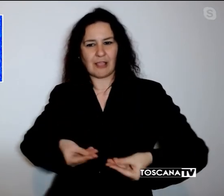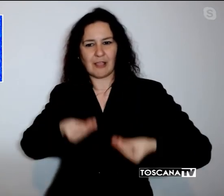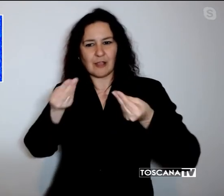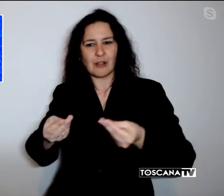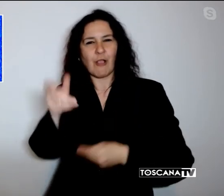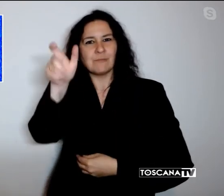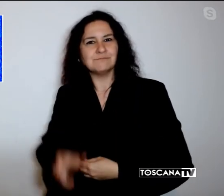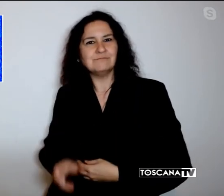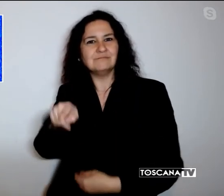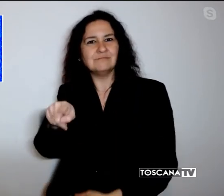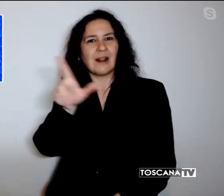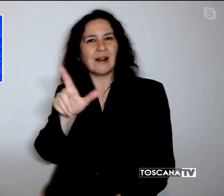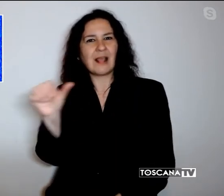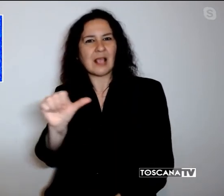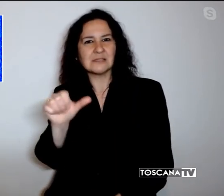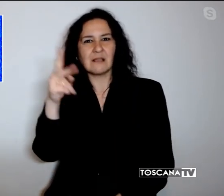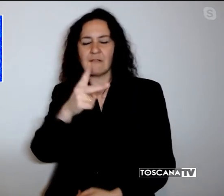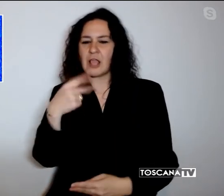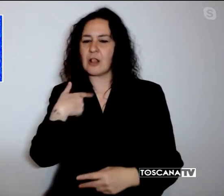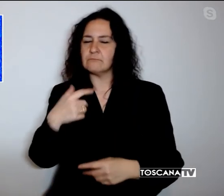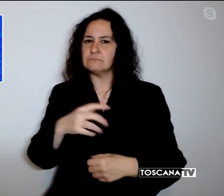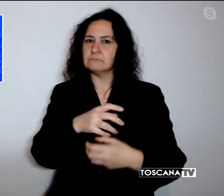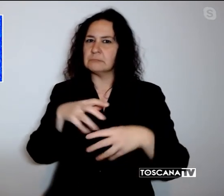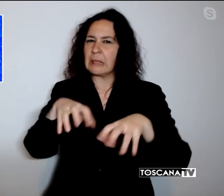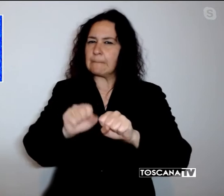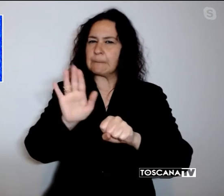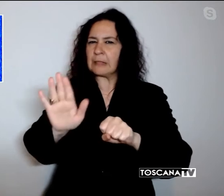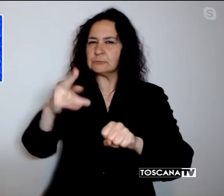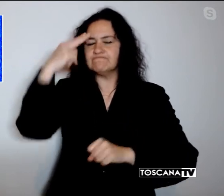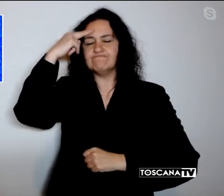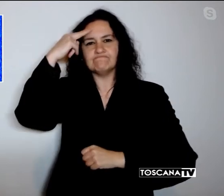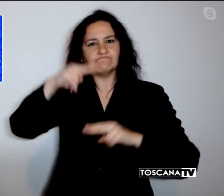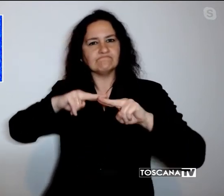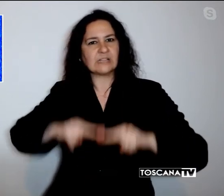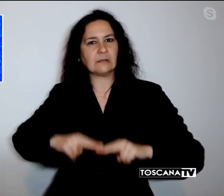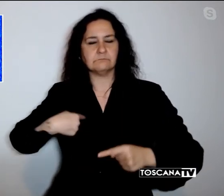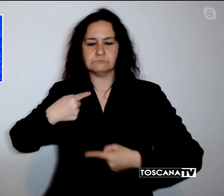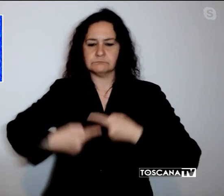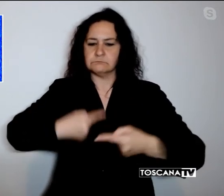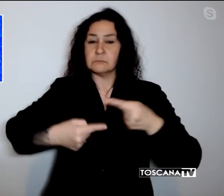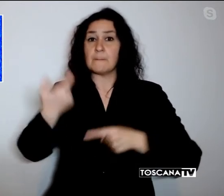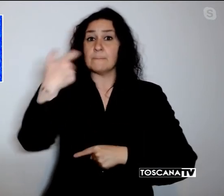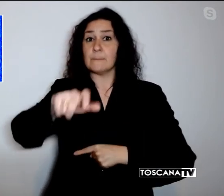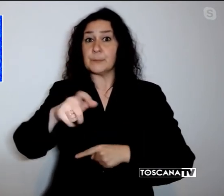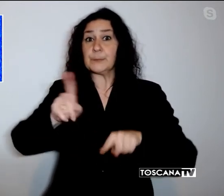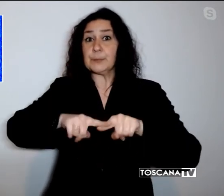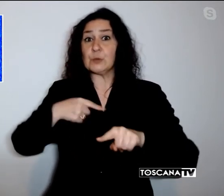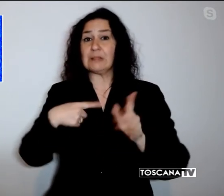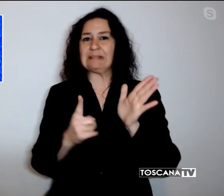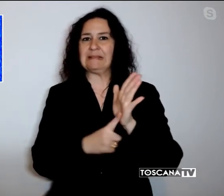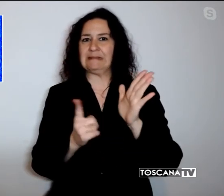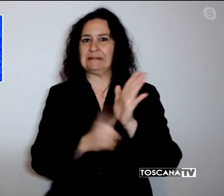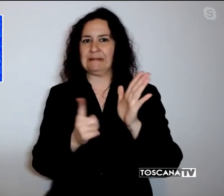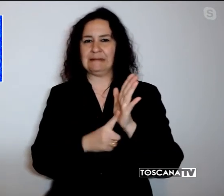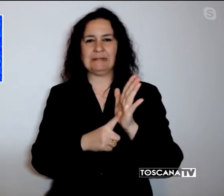dedicato al mantenimento della memoria e al prodigarsi perché i diritti di ogni persona prevalgano